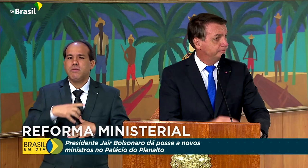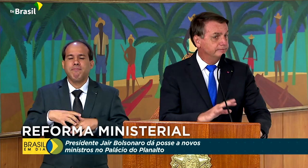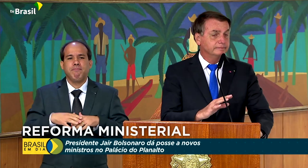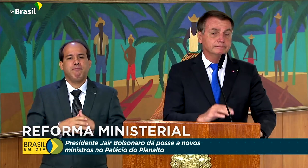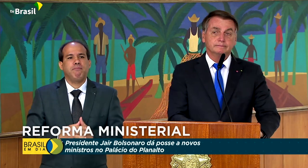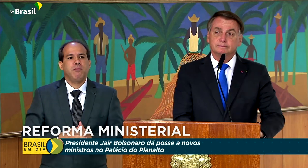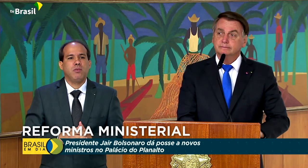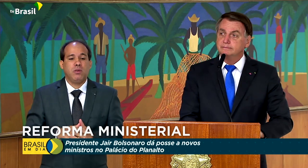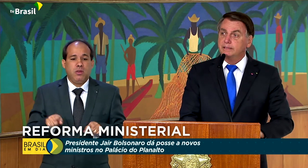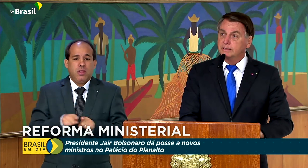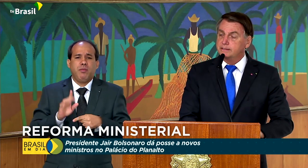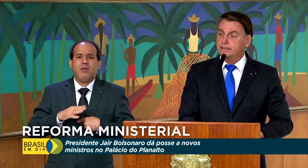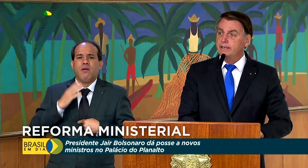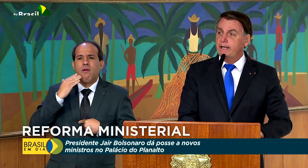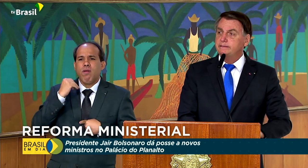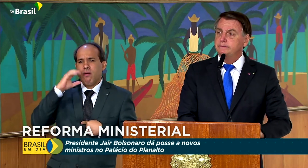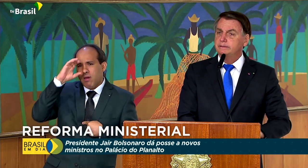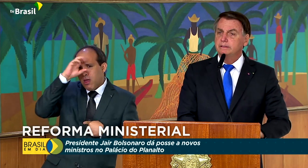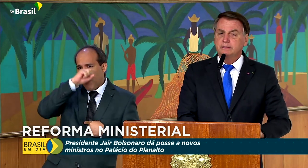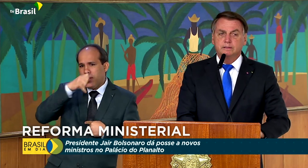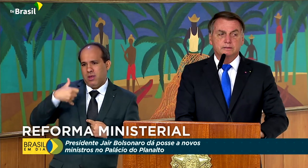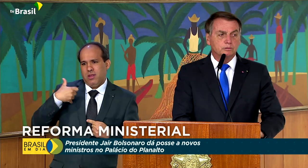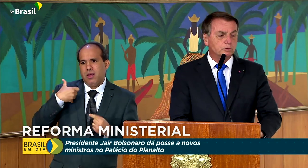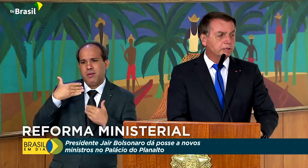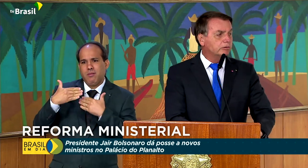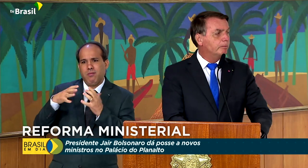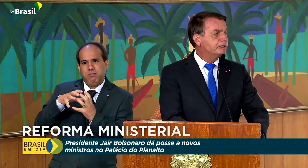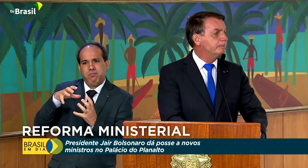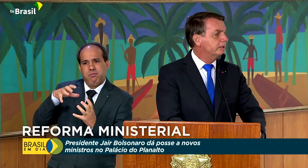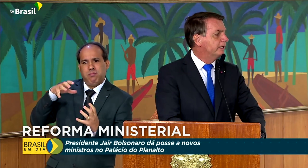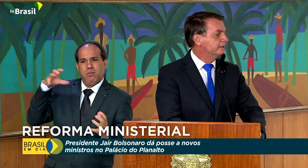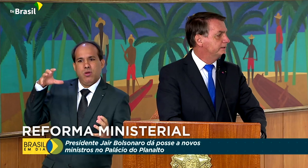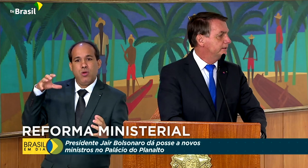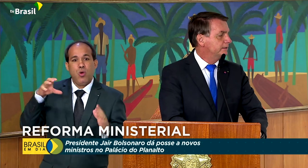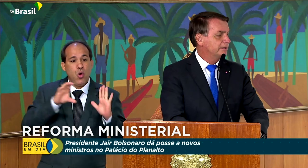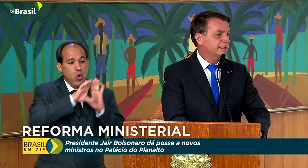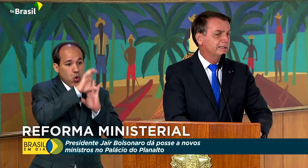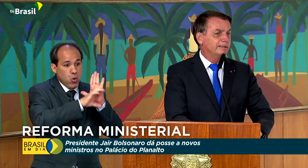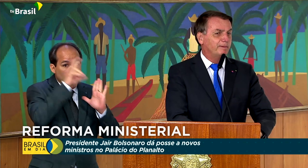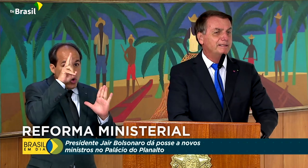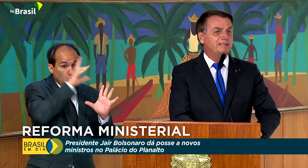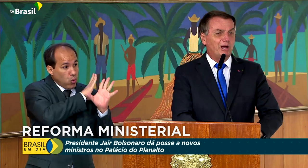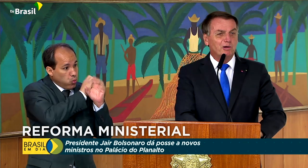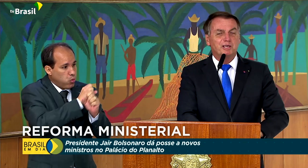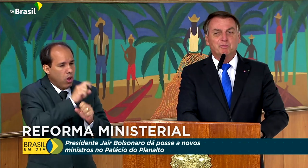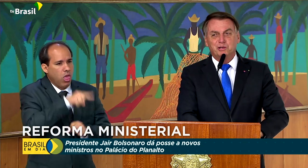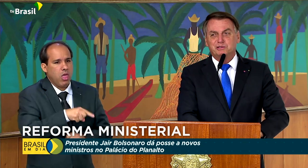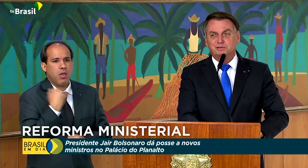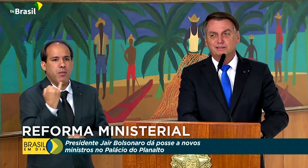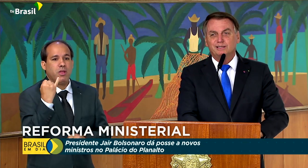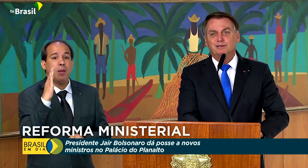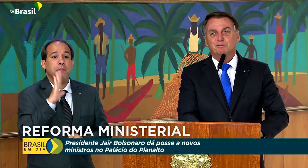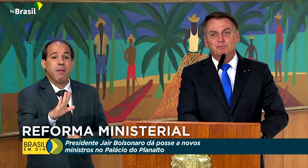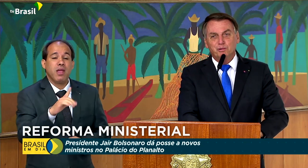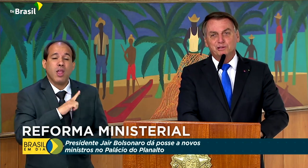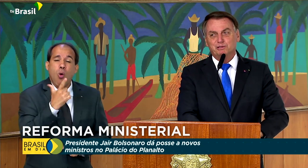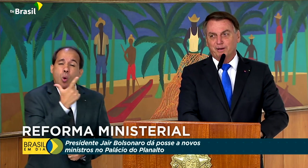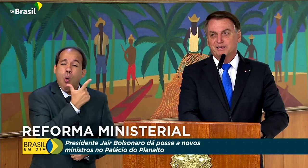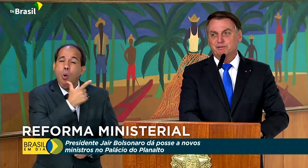da terceira idade, que o currículo é muito importante. Mas tem algo que é muito,